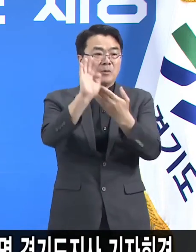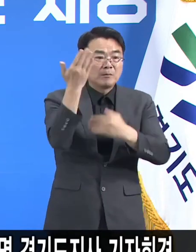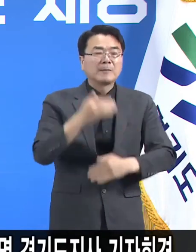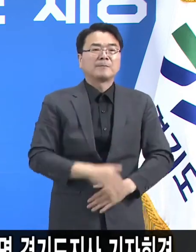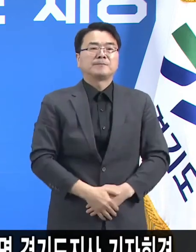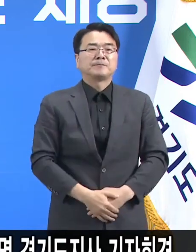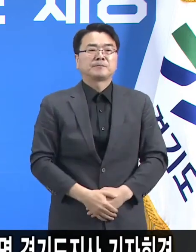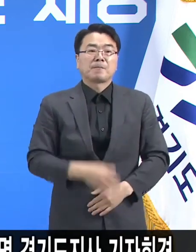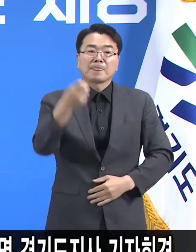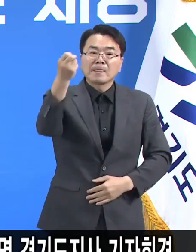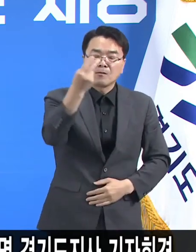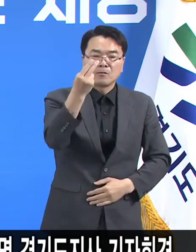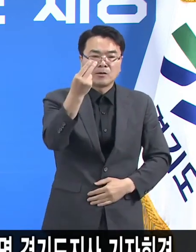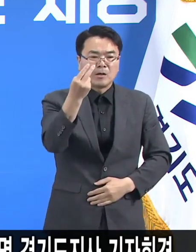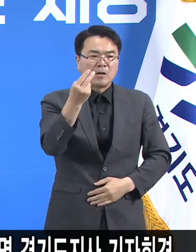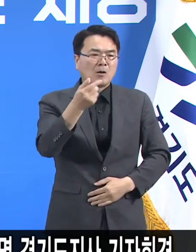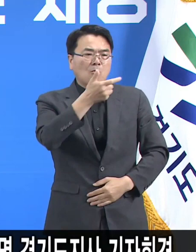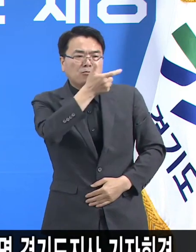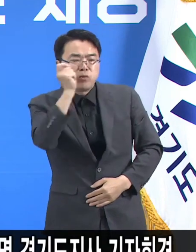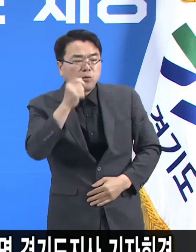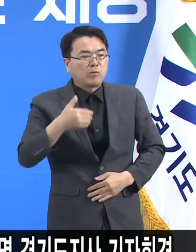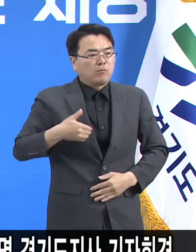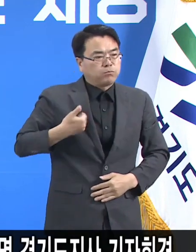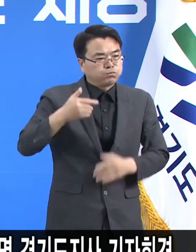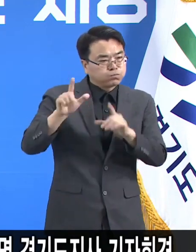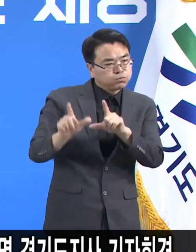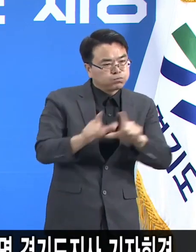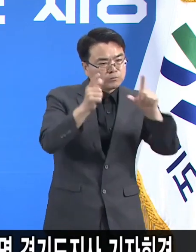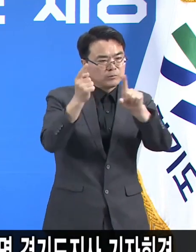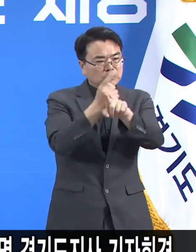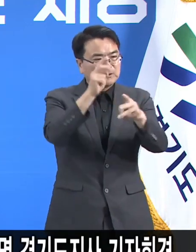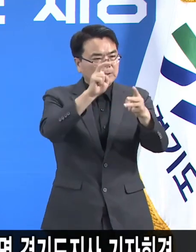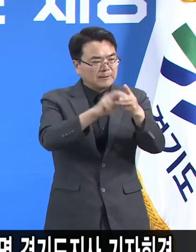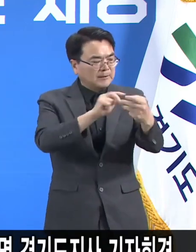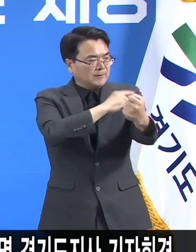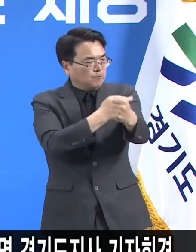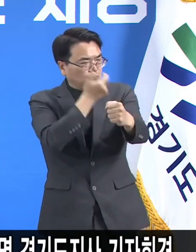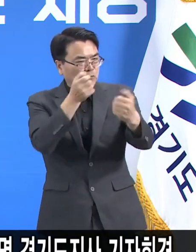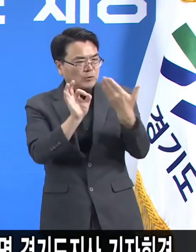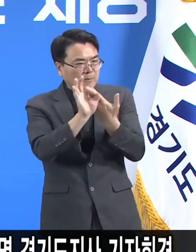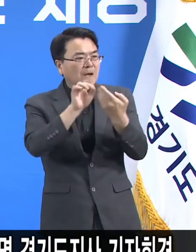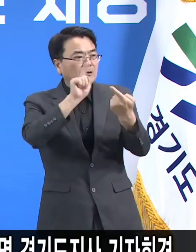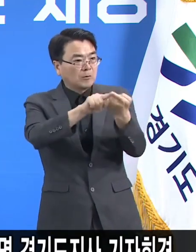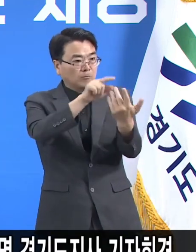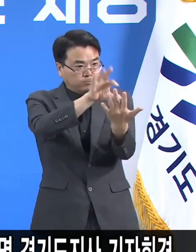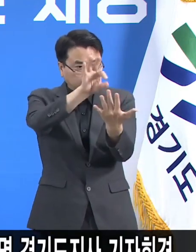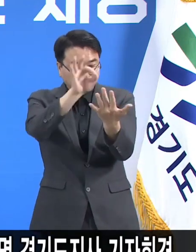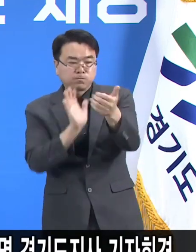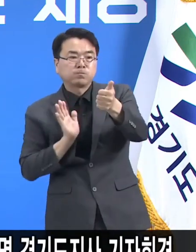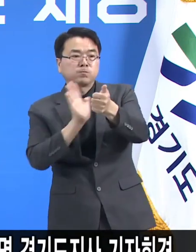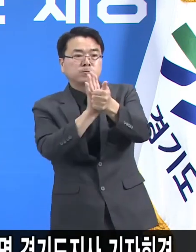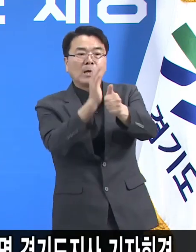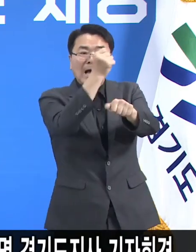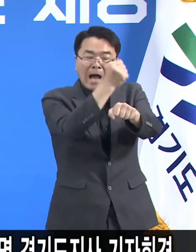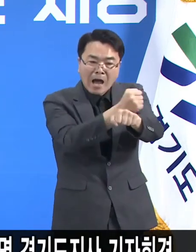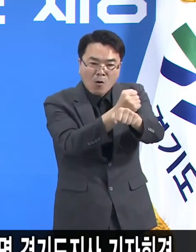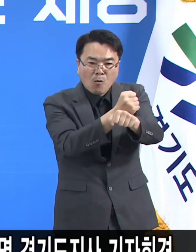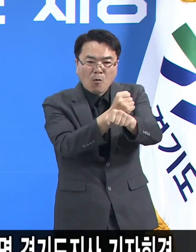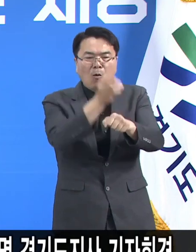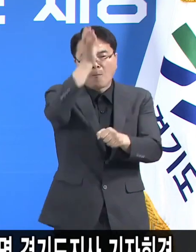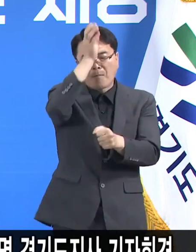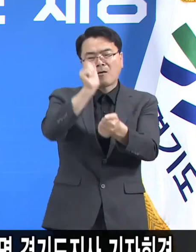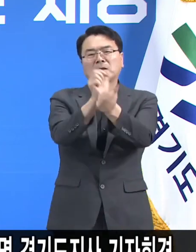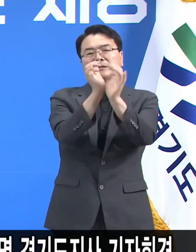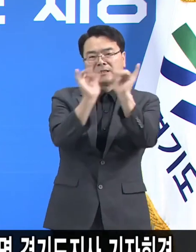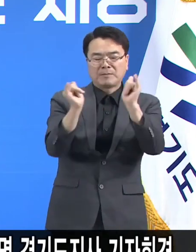또 상대적으로 부족할 수도 있는 생활치료센터의 기능을 일부 보완하고 치료 대상자의 심리적 안정과